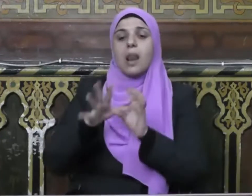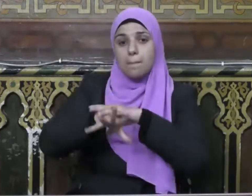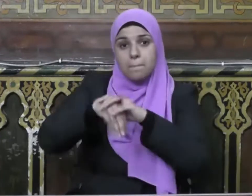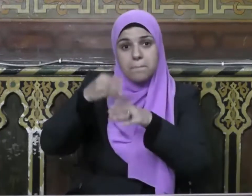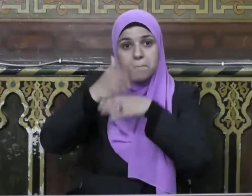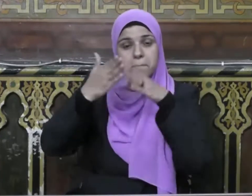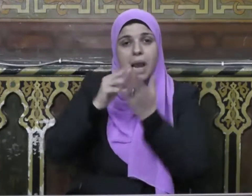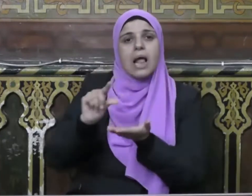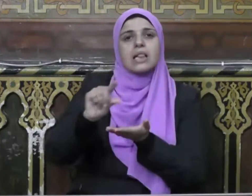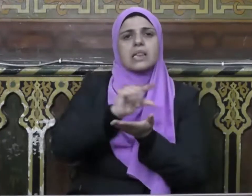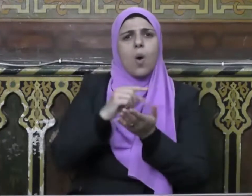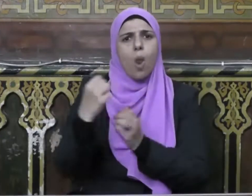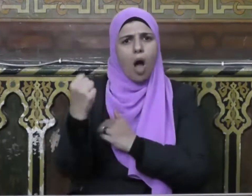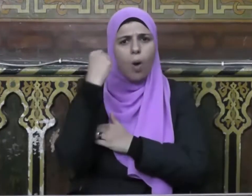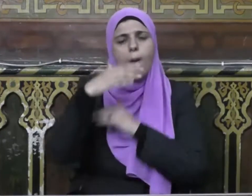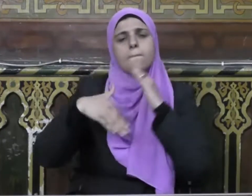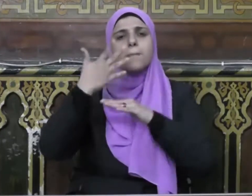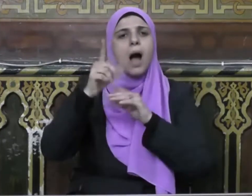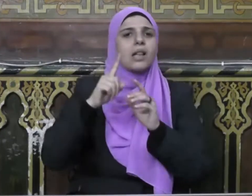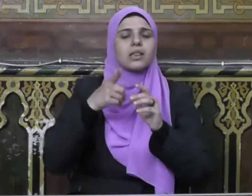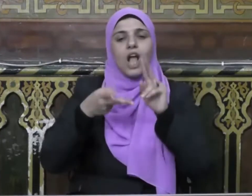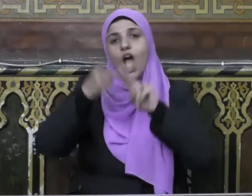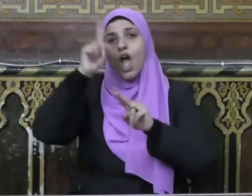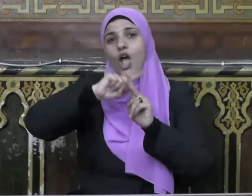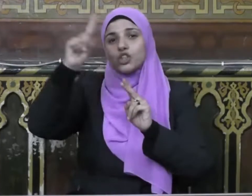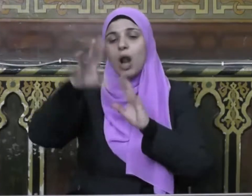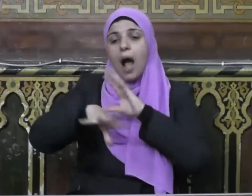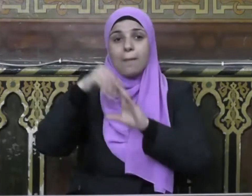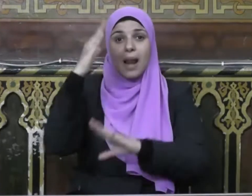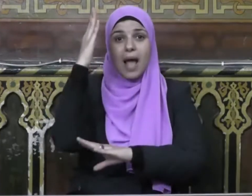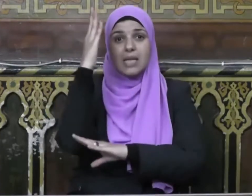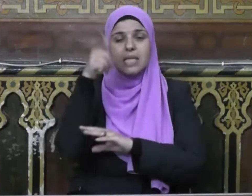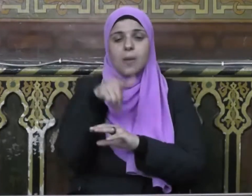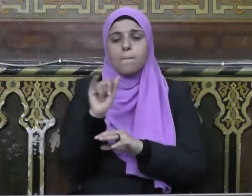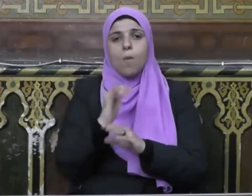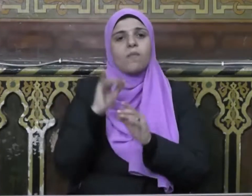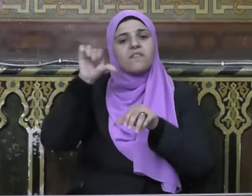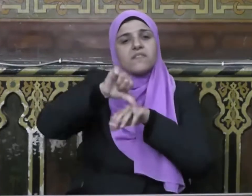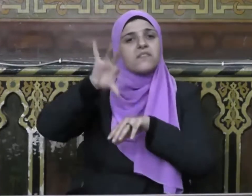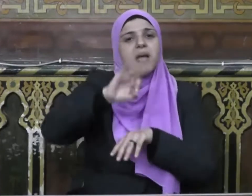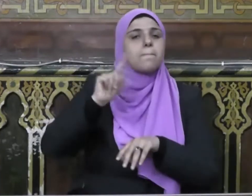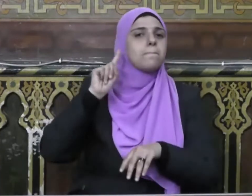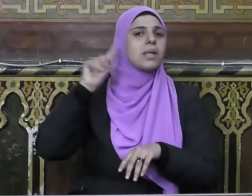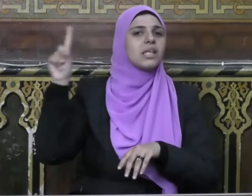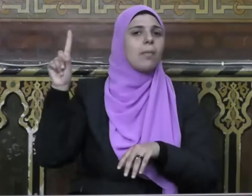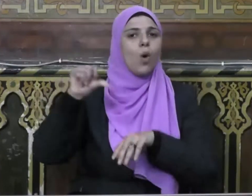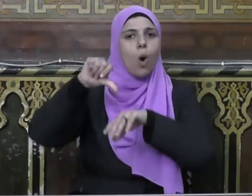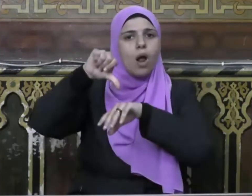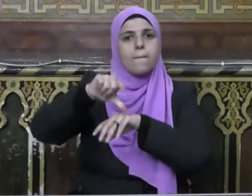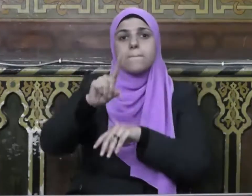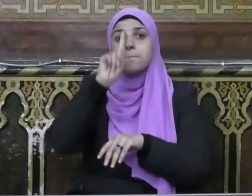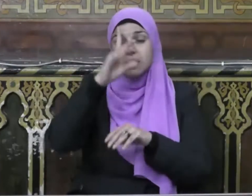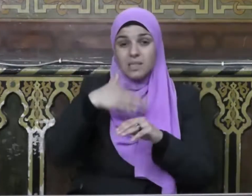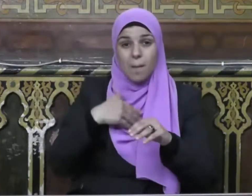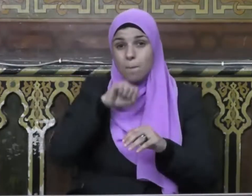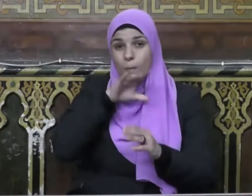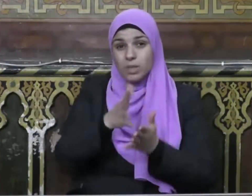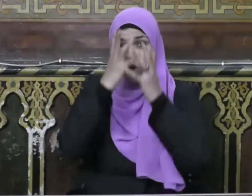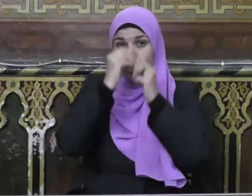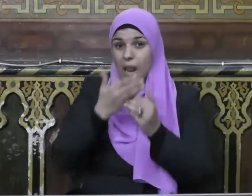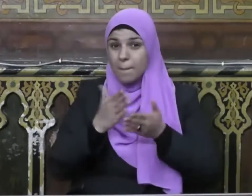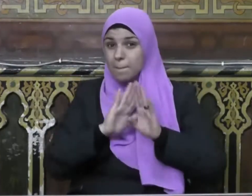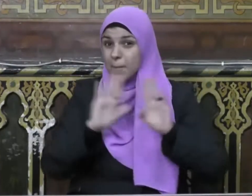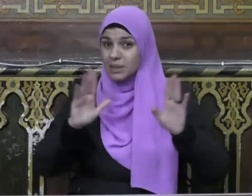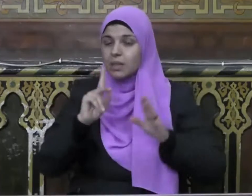دولة قوية بعد الهجرة وضع أسسها في وثيقة المدينة ولم يكتفي نبينا